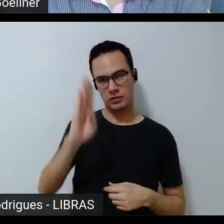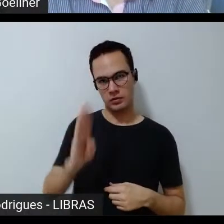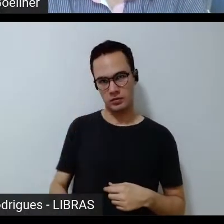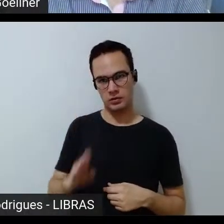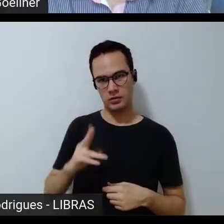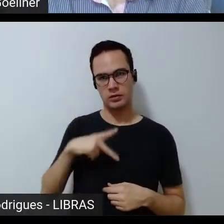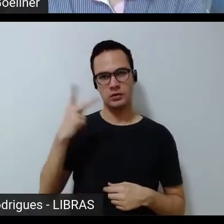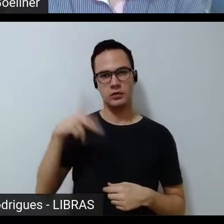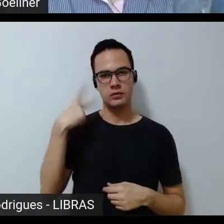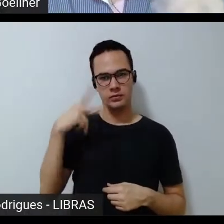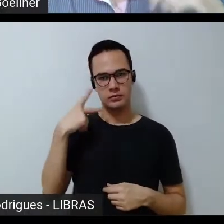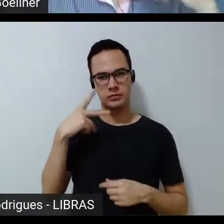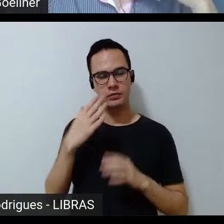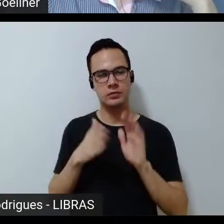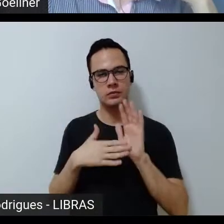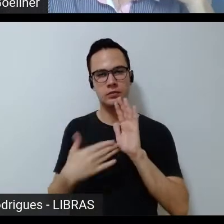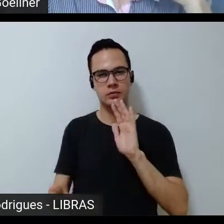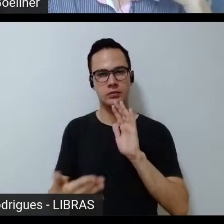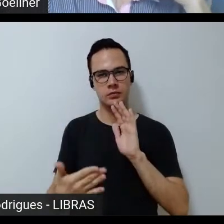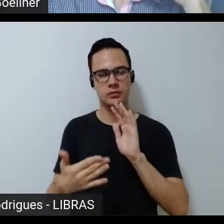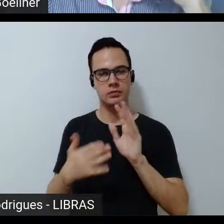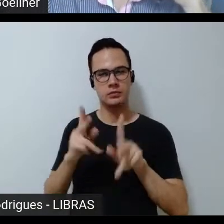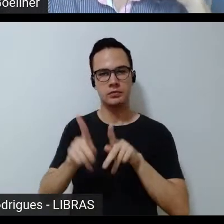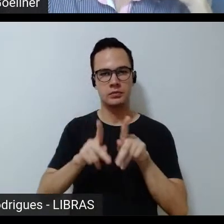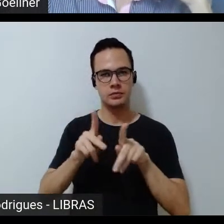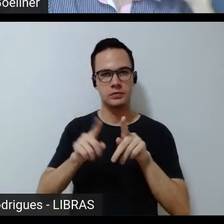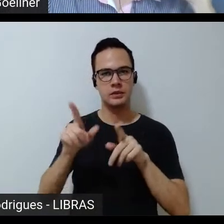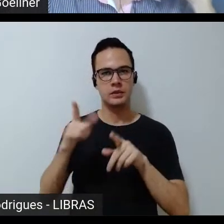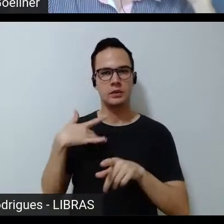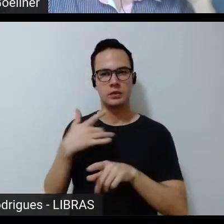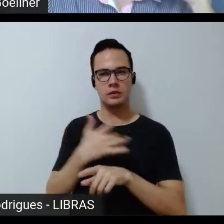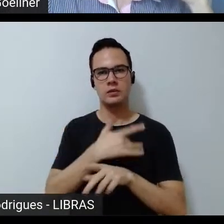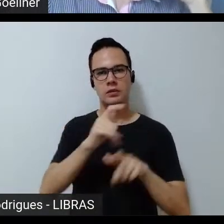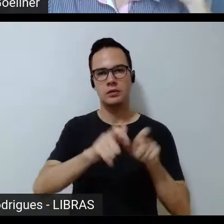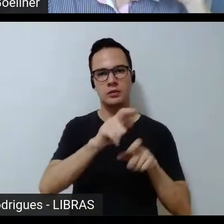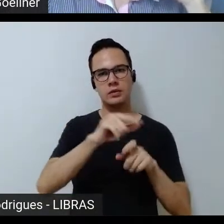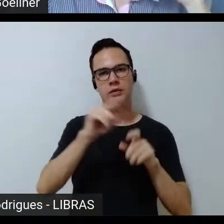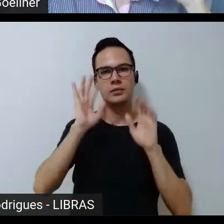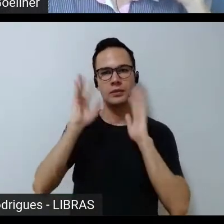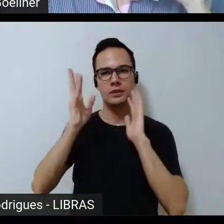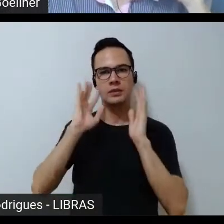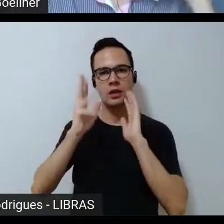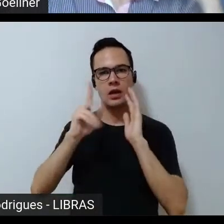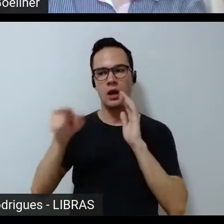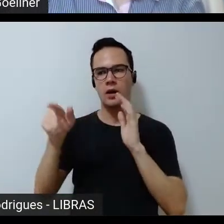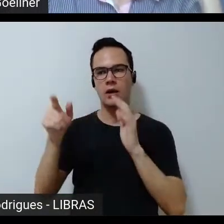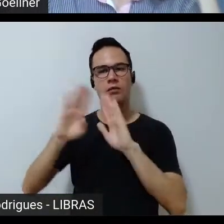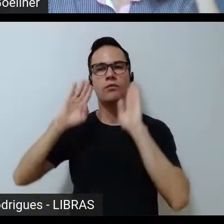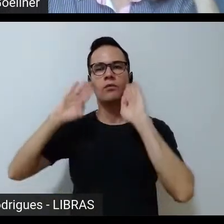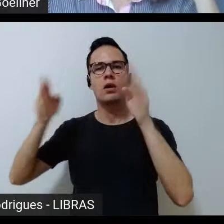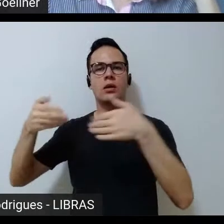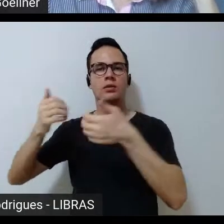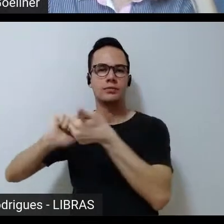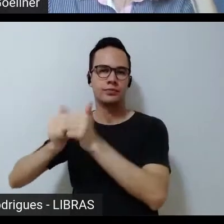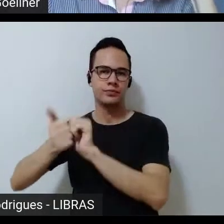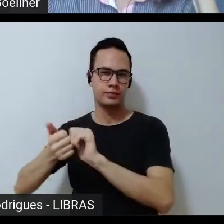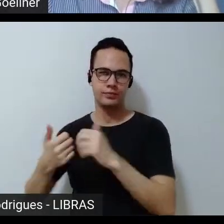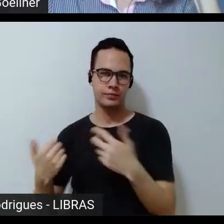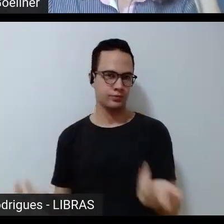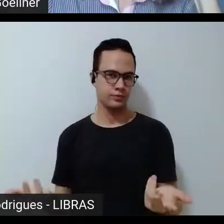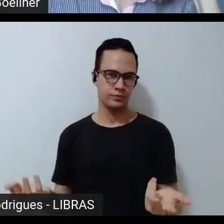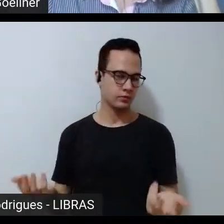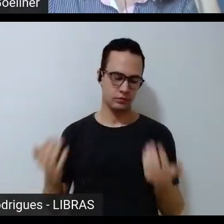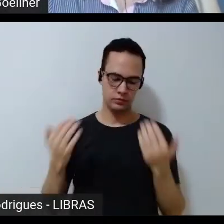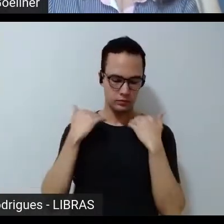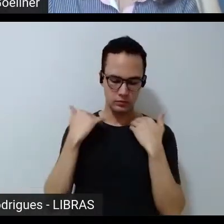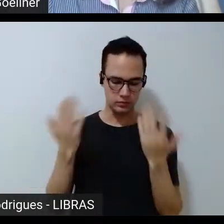com essa proposta de política pública para a saúde do nosso povo imagina o se pensa para os esportes não adianta